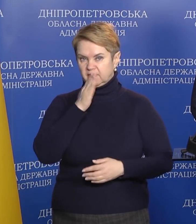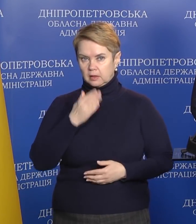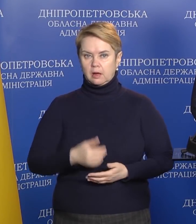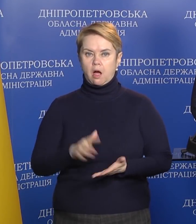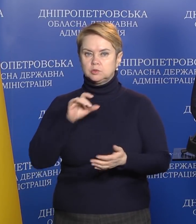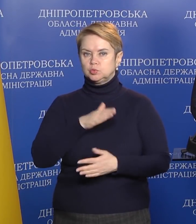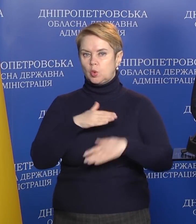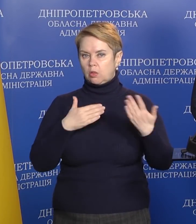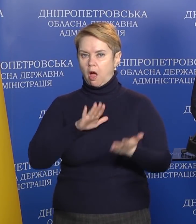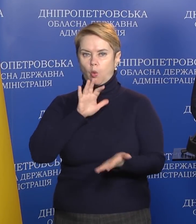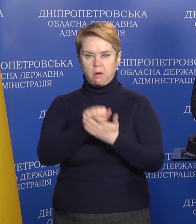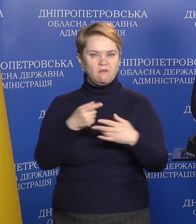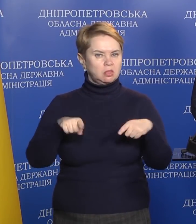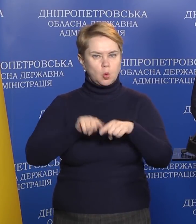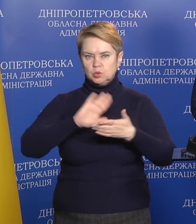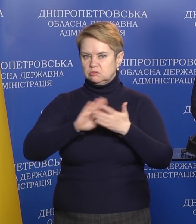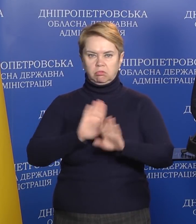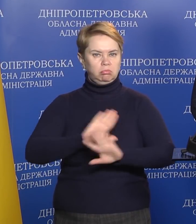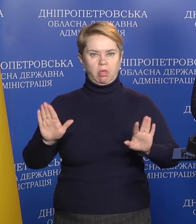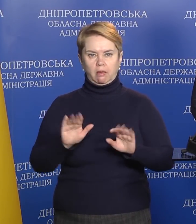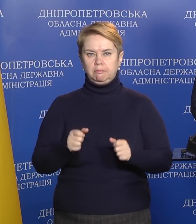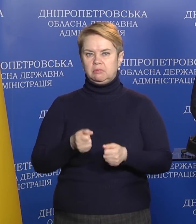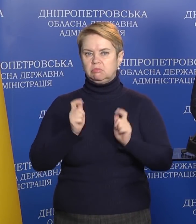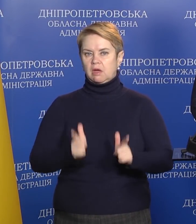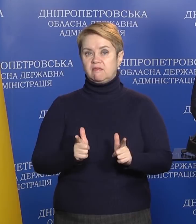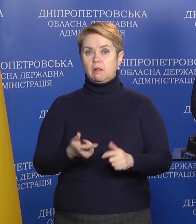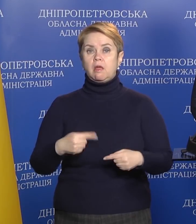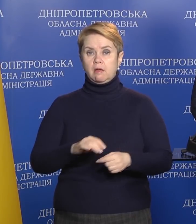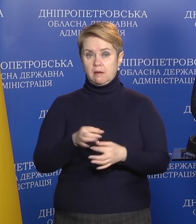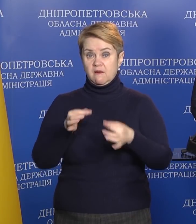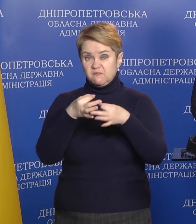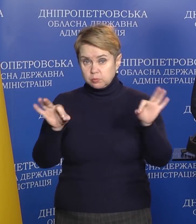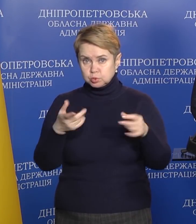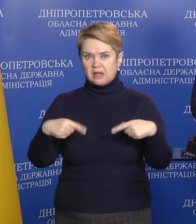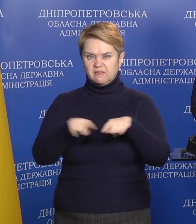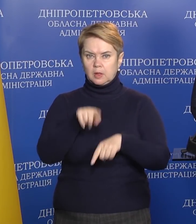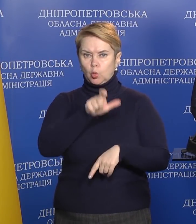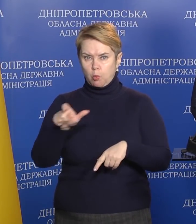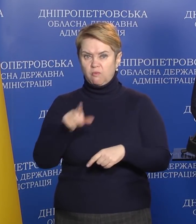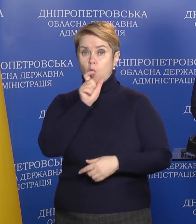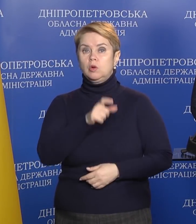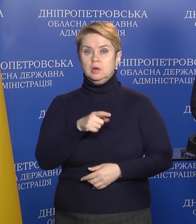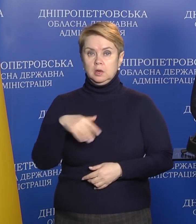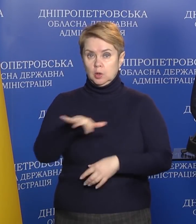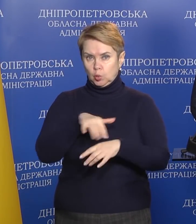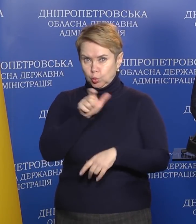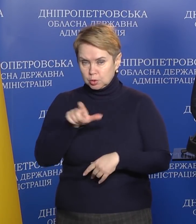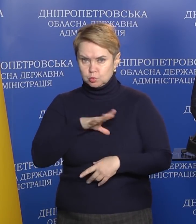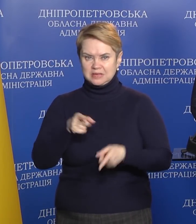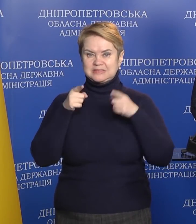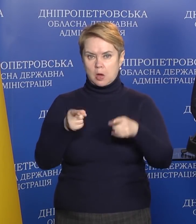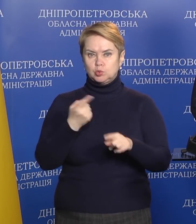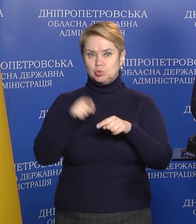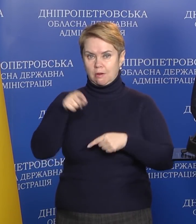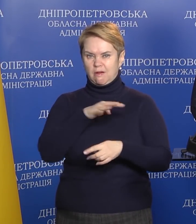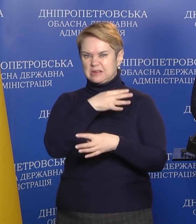сторона окупанта. Але вона таку ситуацію не підтвердила. Випускати в таких умовах людей, для того, щоб була загроза,